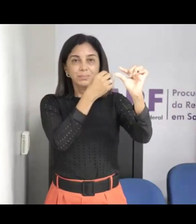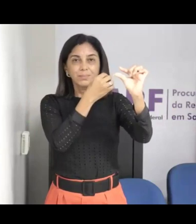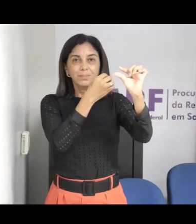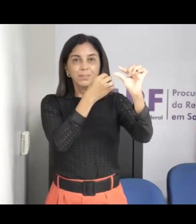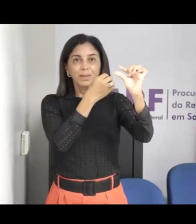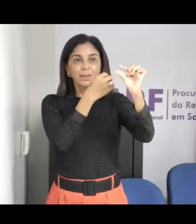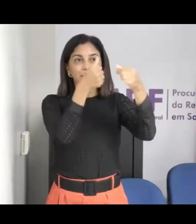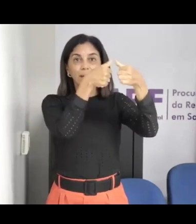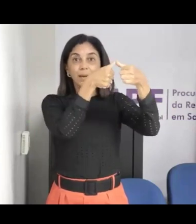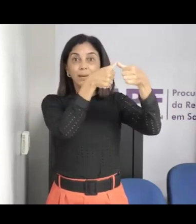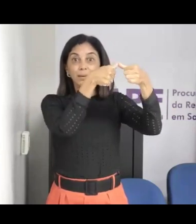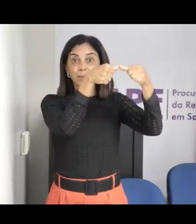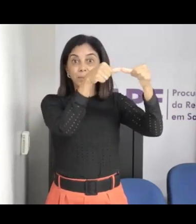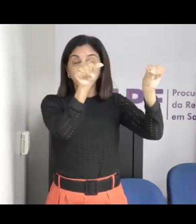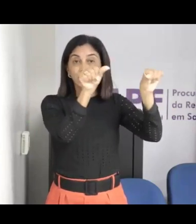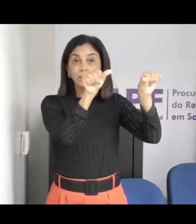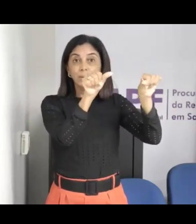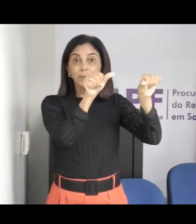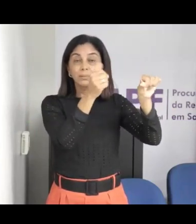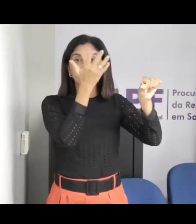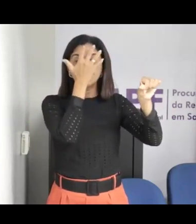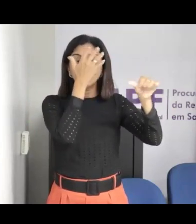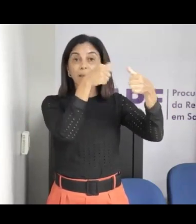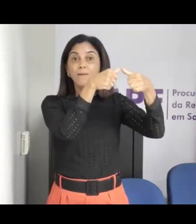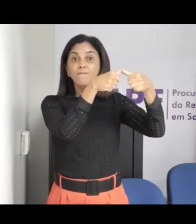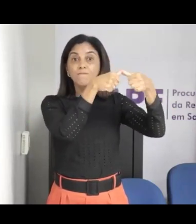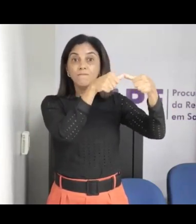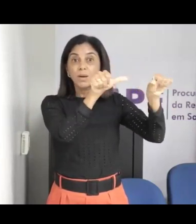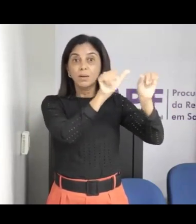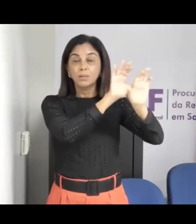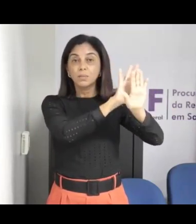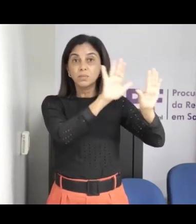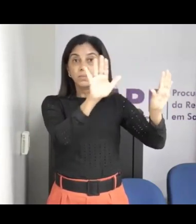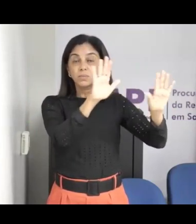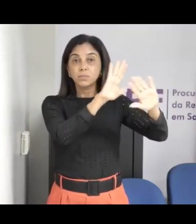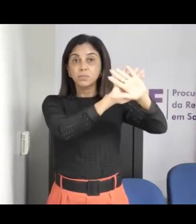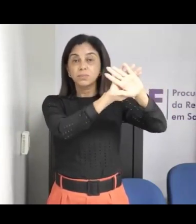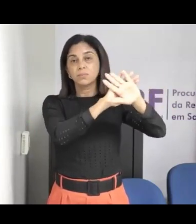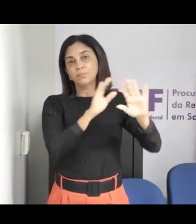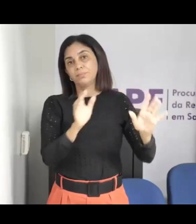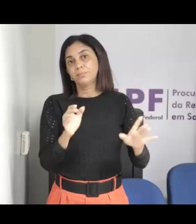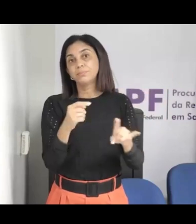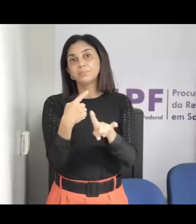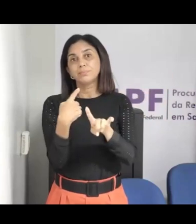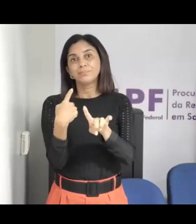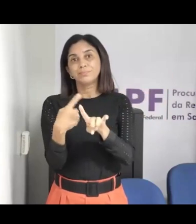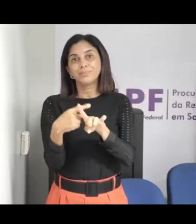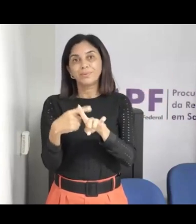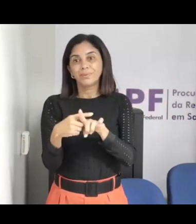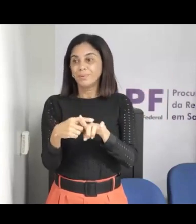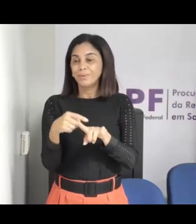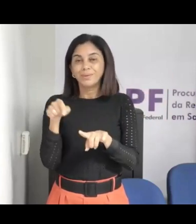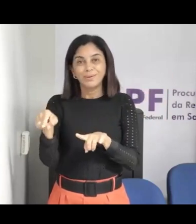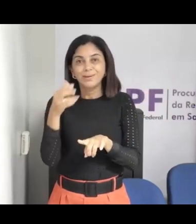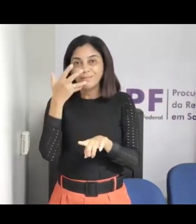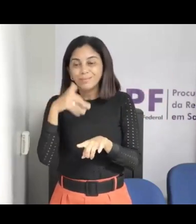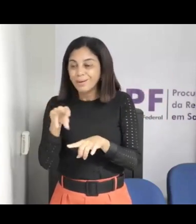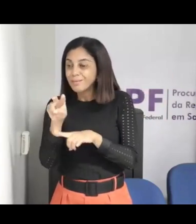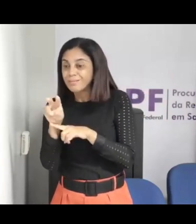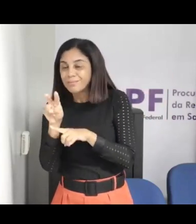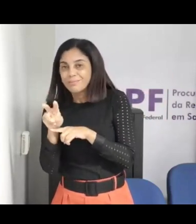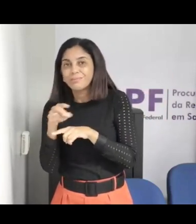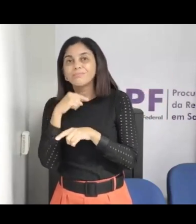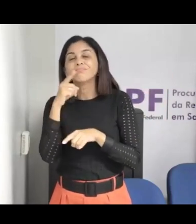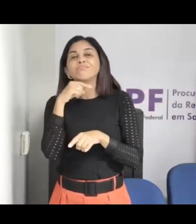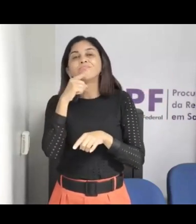eles entram no computador da pessoa e ligam a câmera, então assim, a forma deles chegarem nas crianças e nas adolescentes são várias,